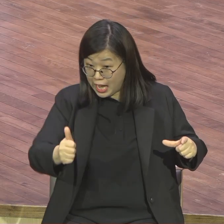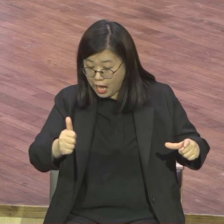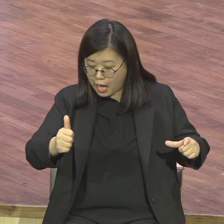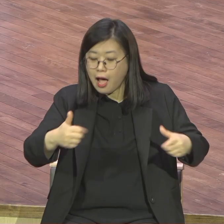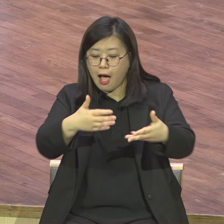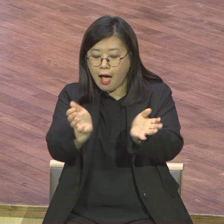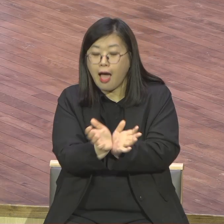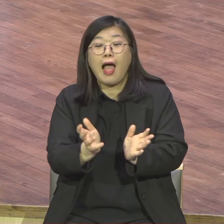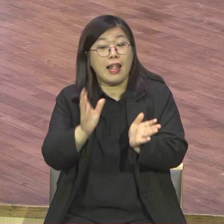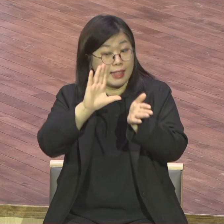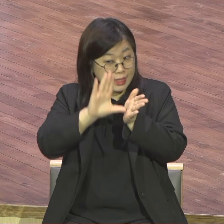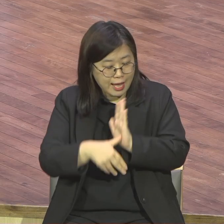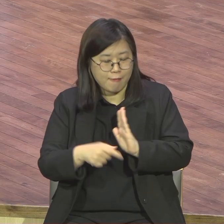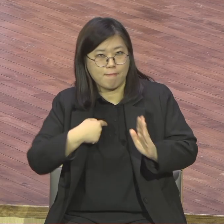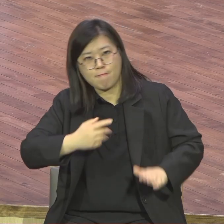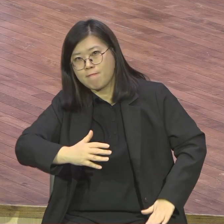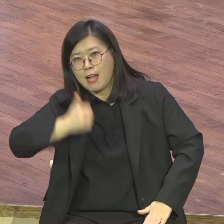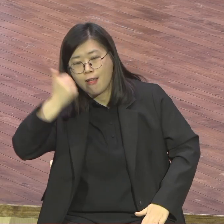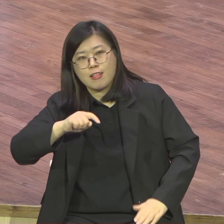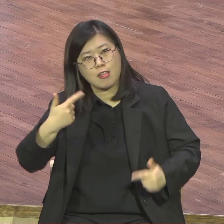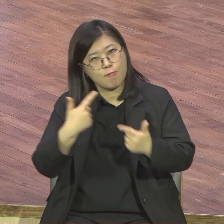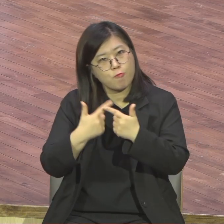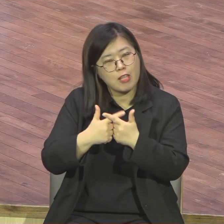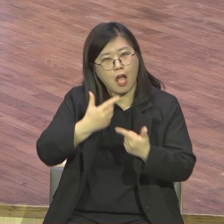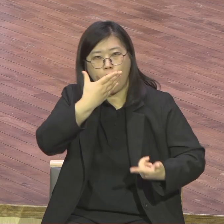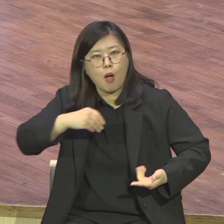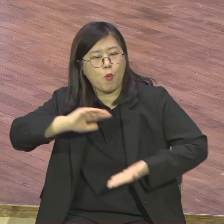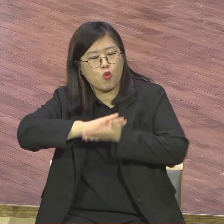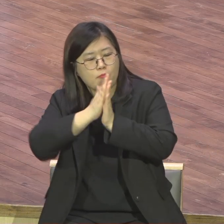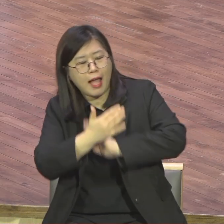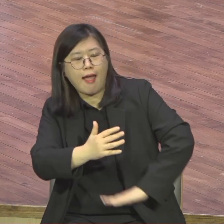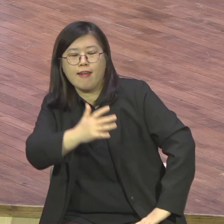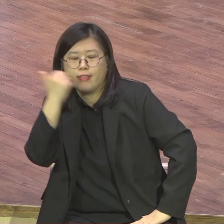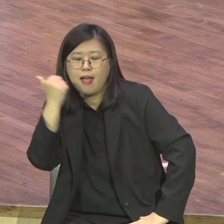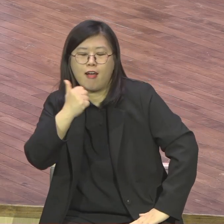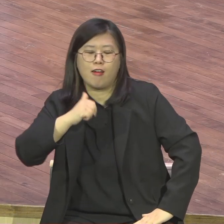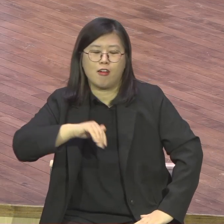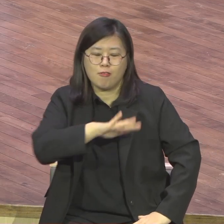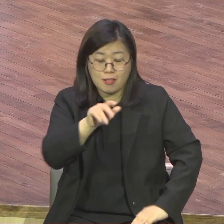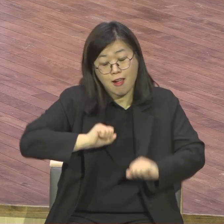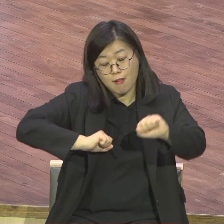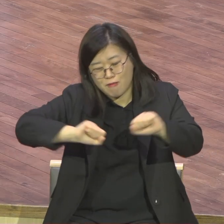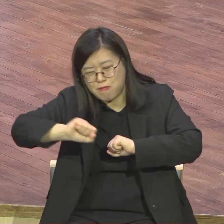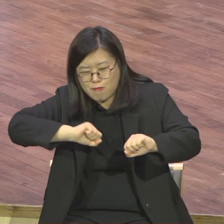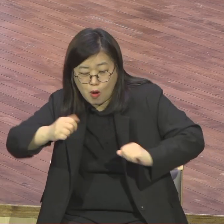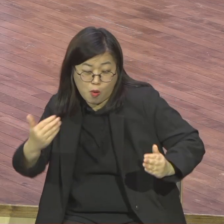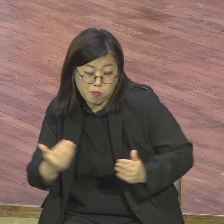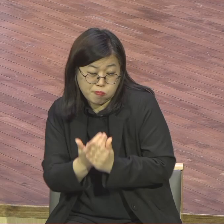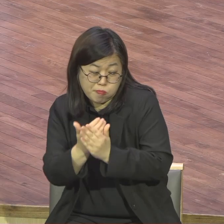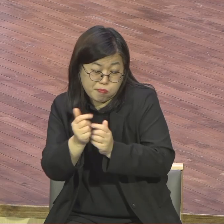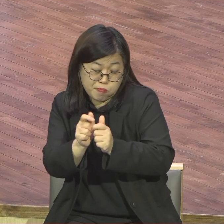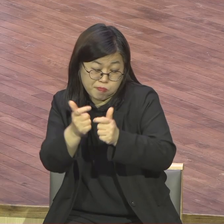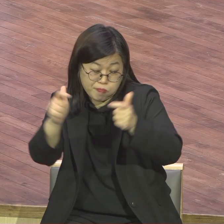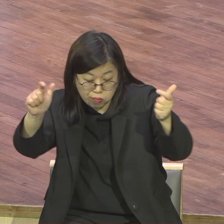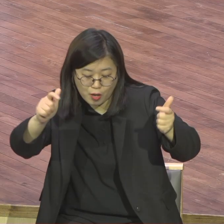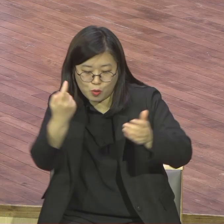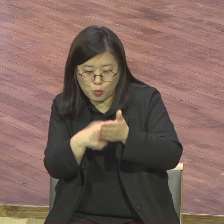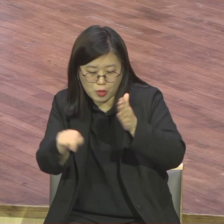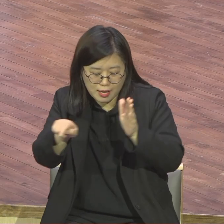떠들어 째겠어요. 제가 급도 없이 수용로 교회 부흥시키면서 하나님의 마음이 안 되겠다.